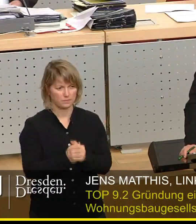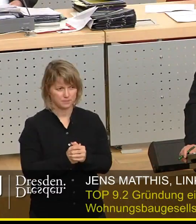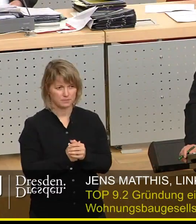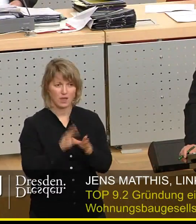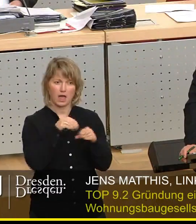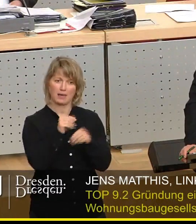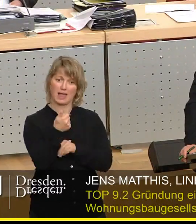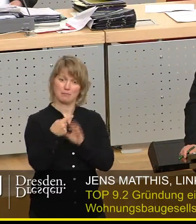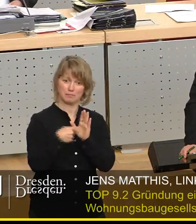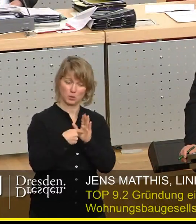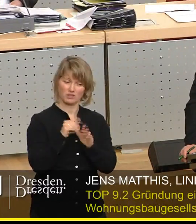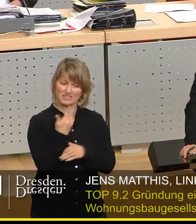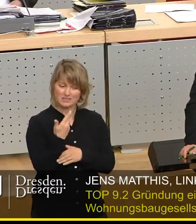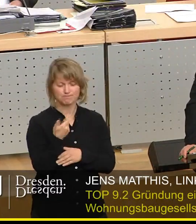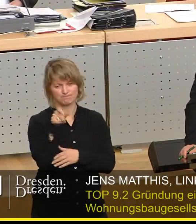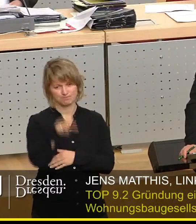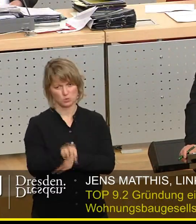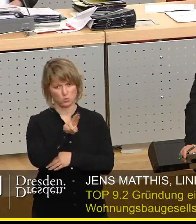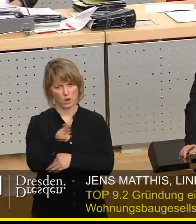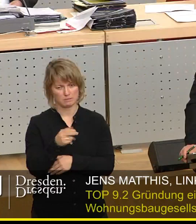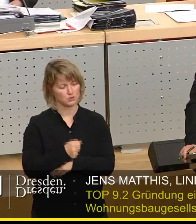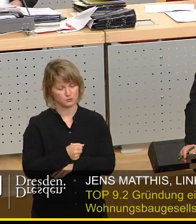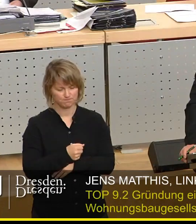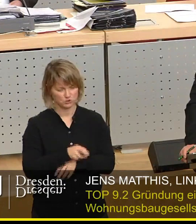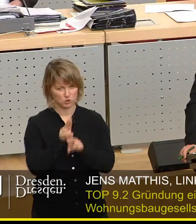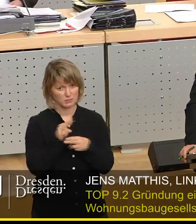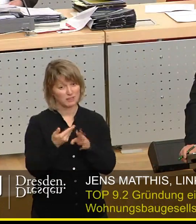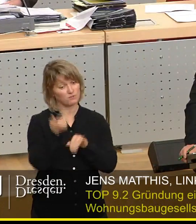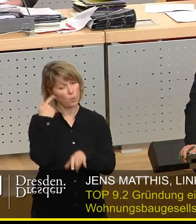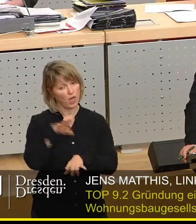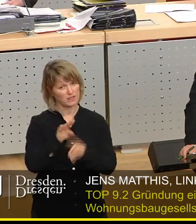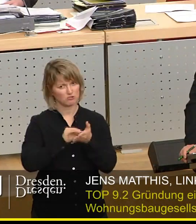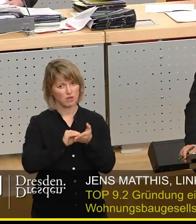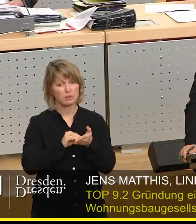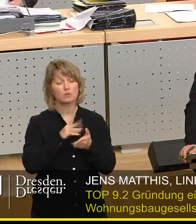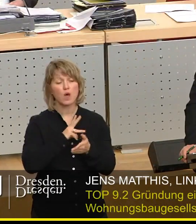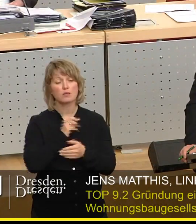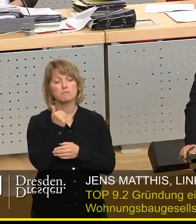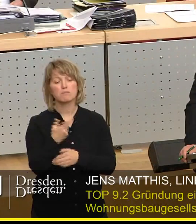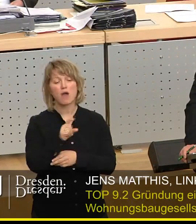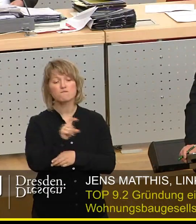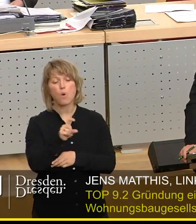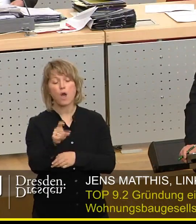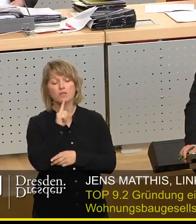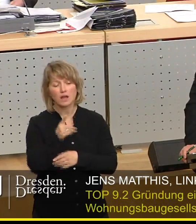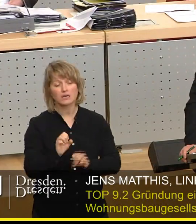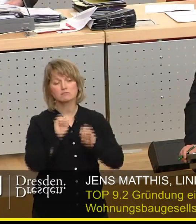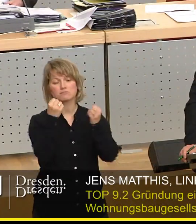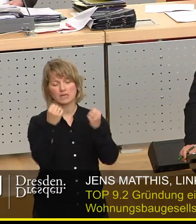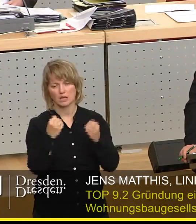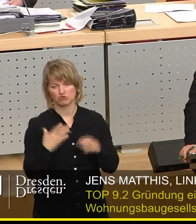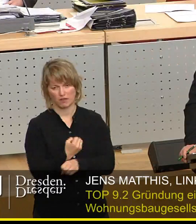wird leider der Kollege Ulbisch erschrieb damals, innerhalb weniger Wochen könne eine solche Gesellschaft gegründet werden.